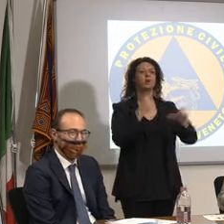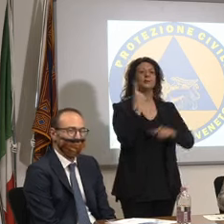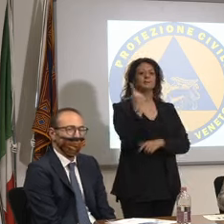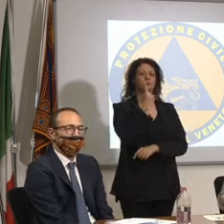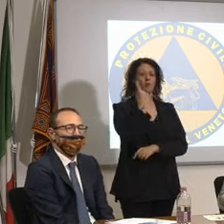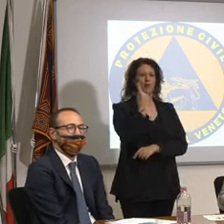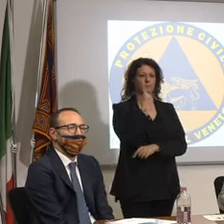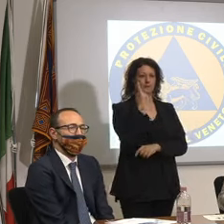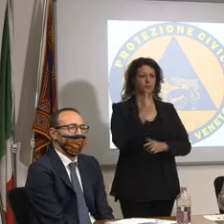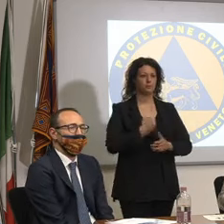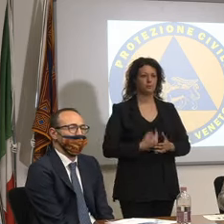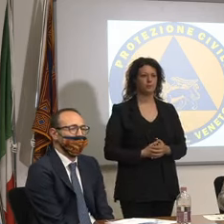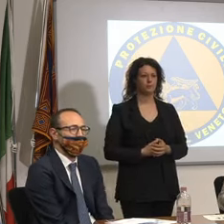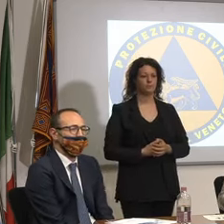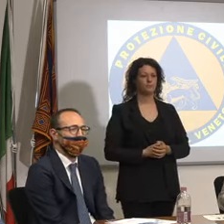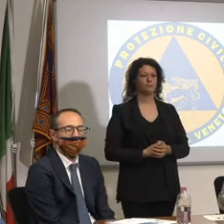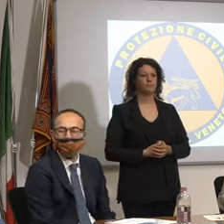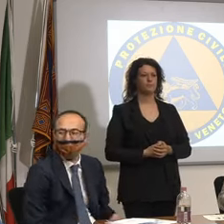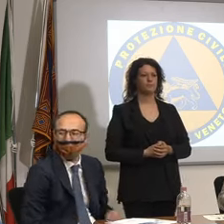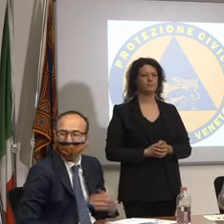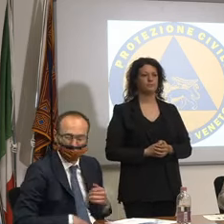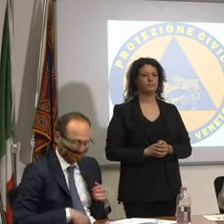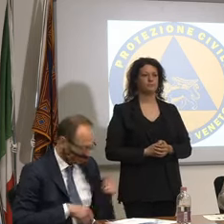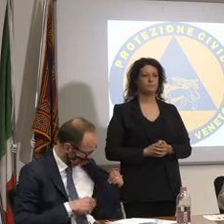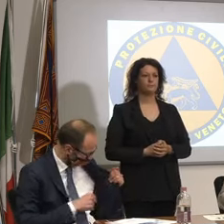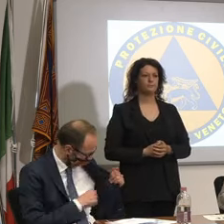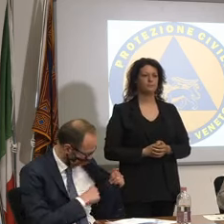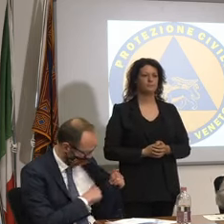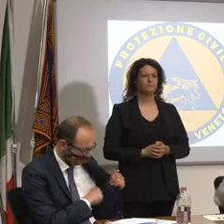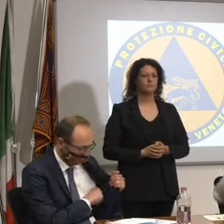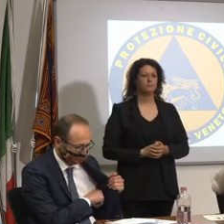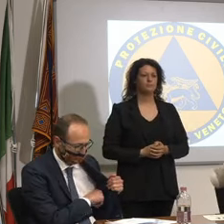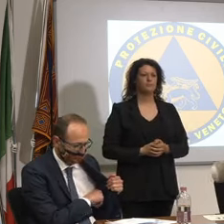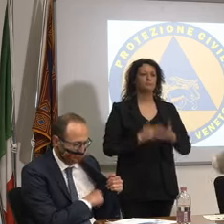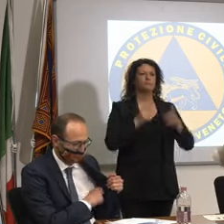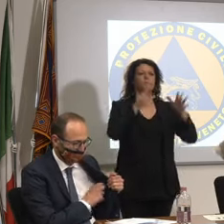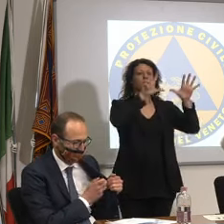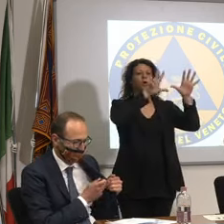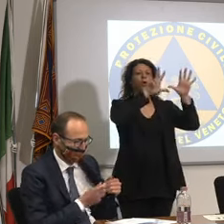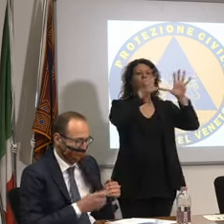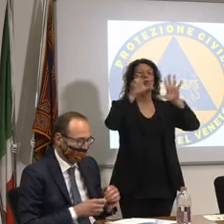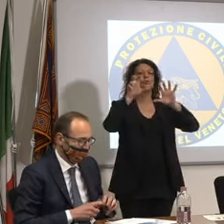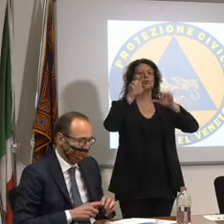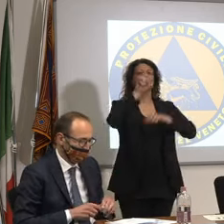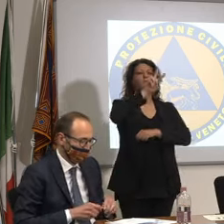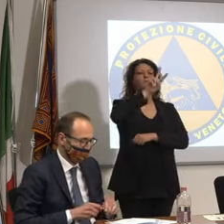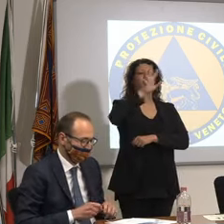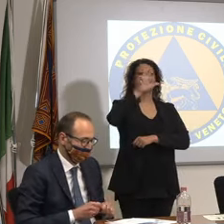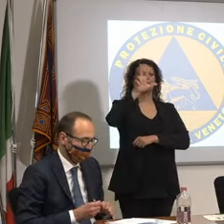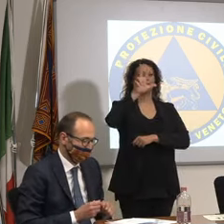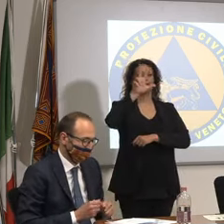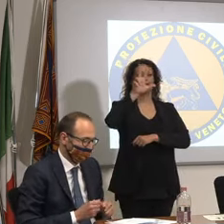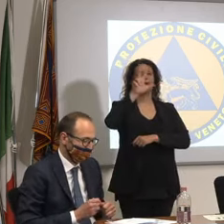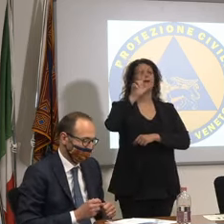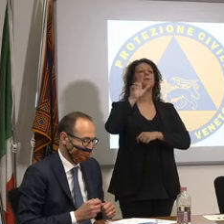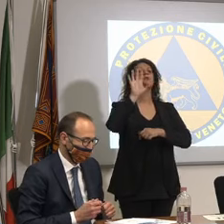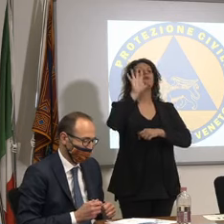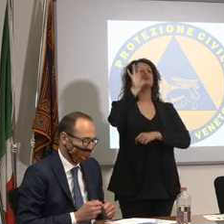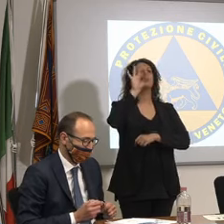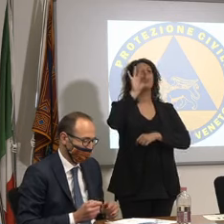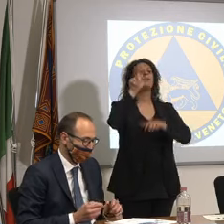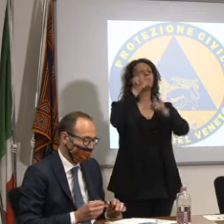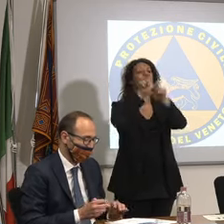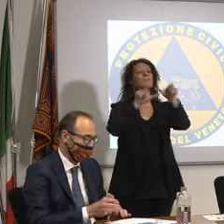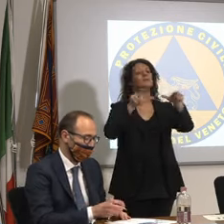sono esattamente 823 meno 50